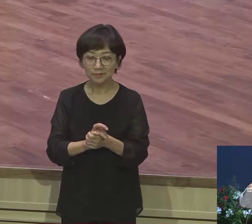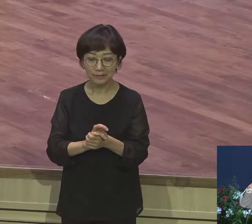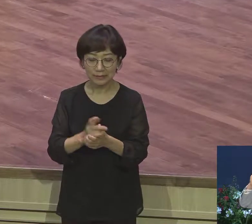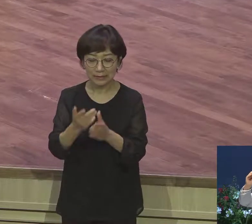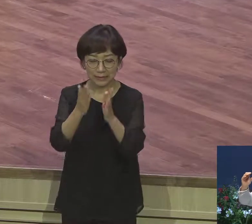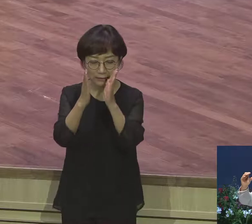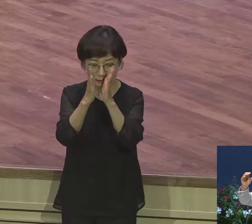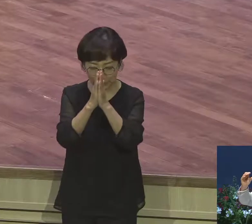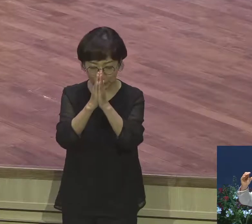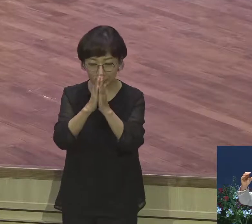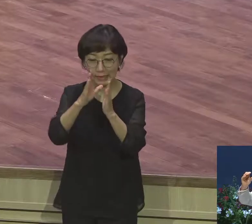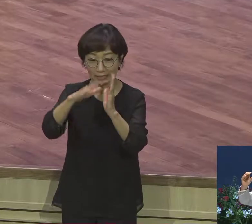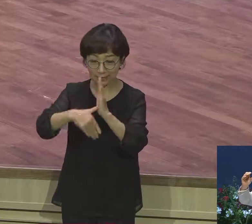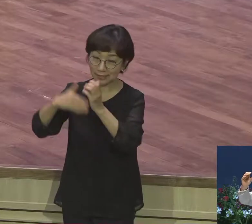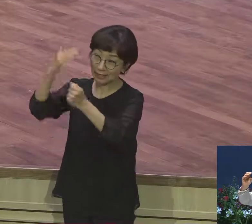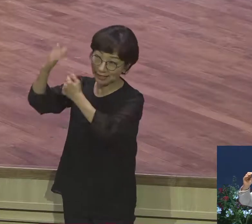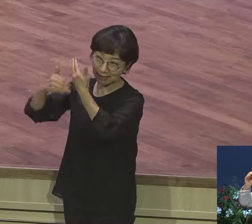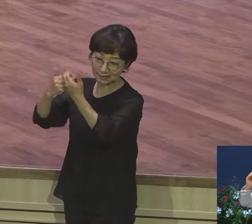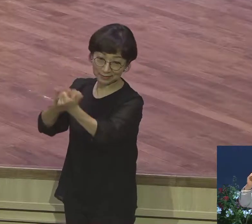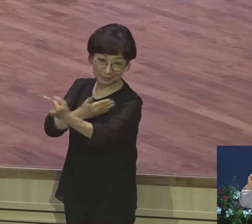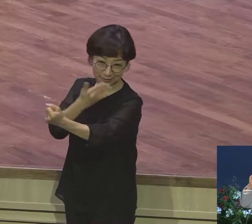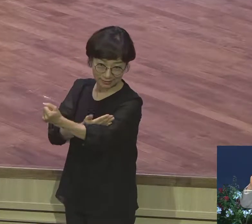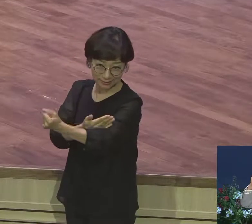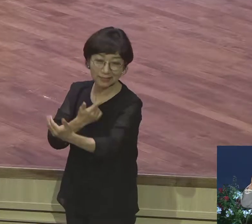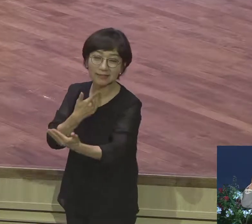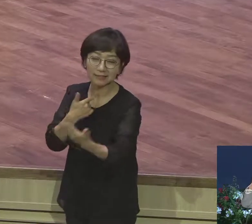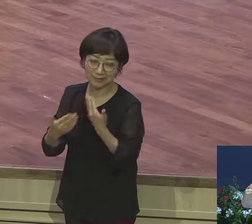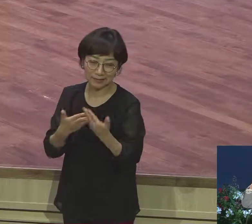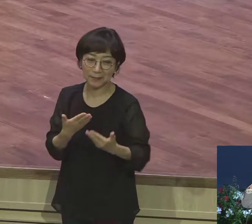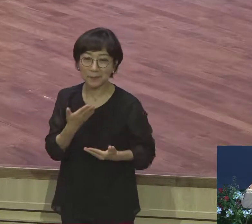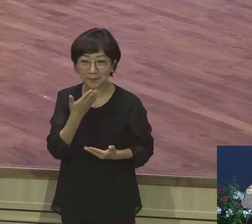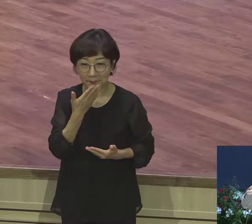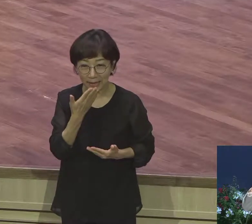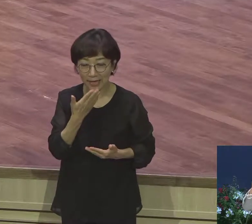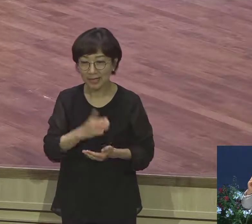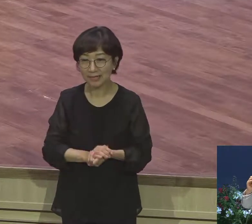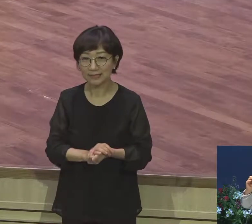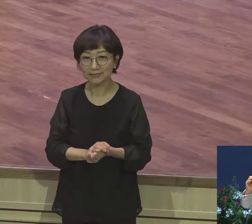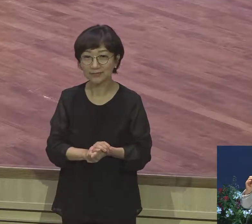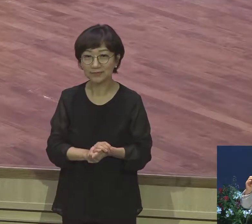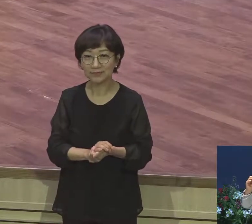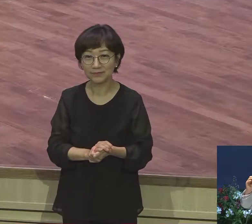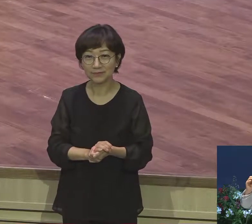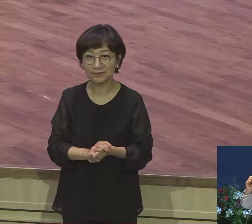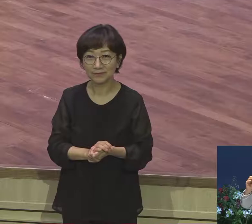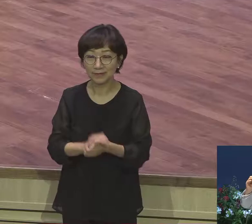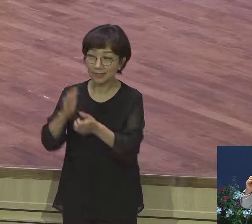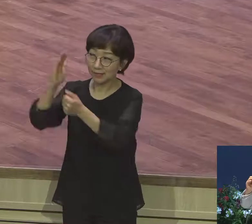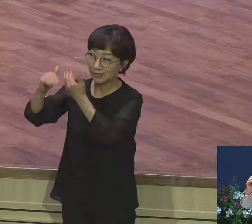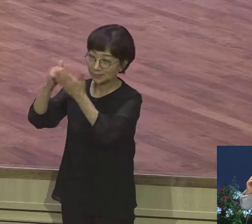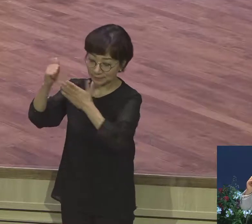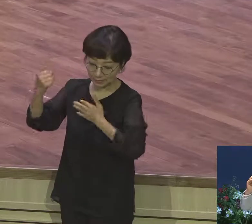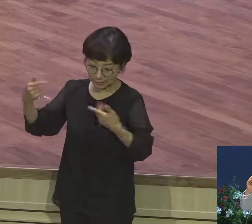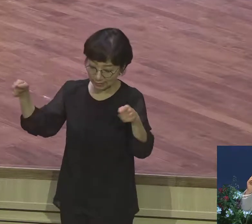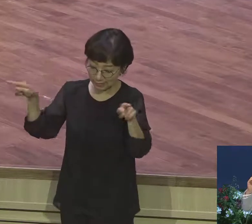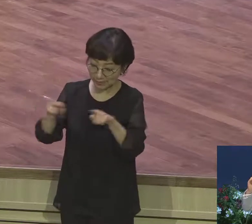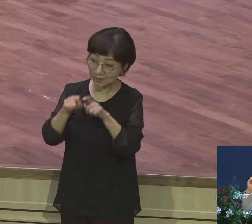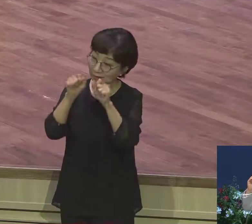스케일 체험해요 그러니까 하나님이 함께하는 사람처럼 살아가는 하나님의 백인을 가진